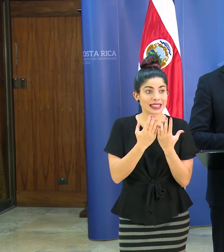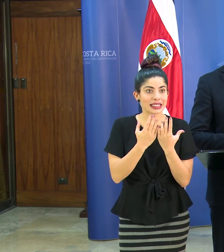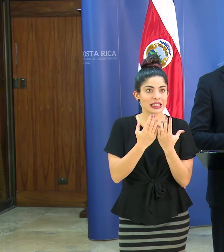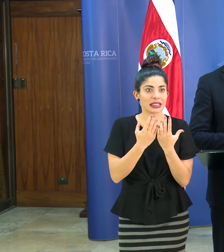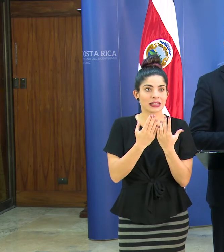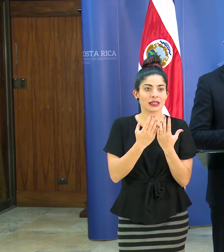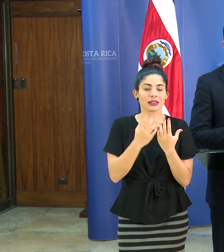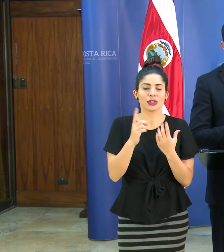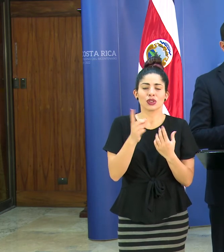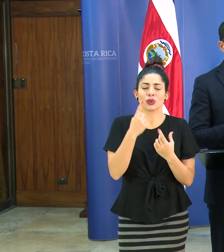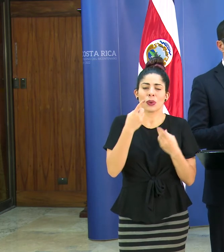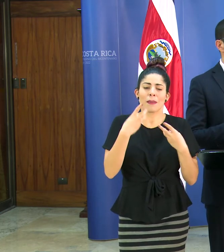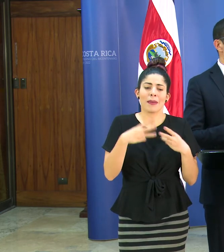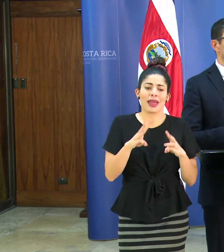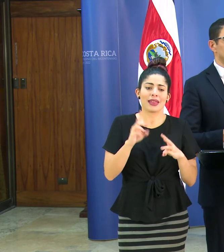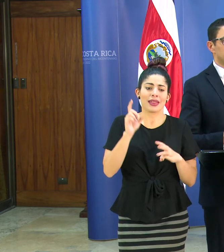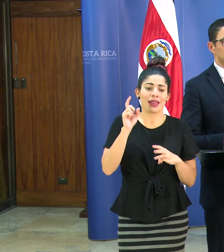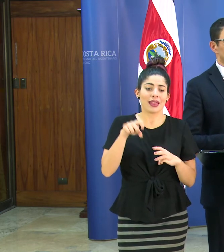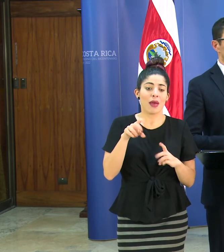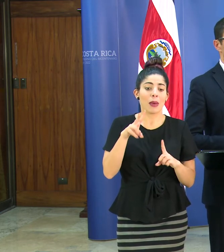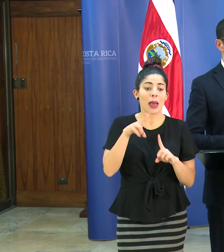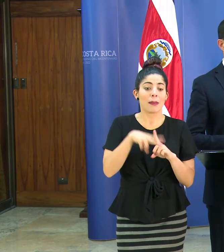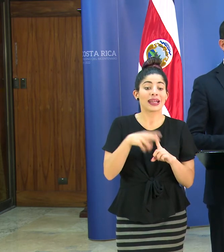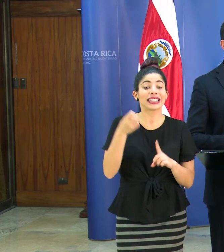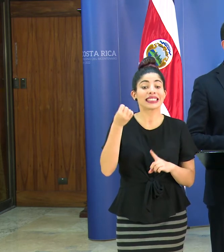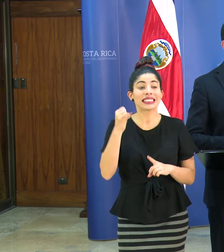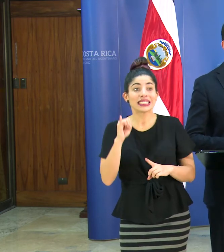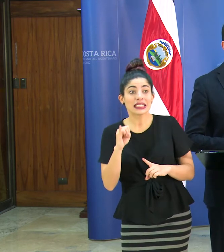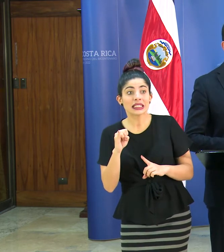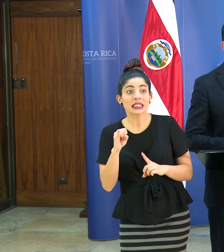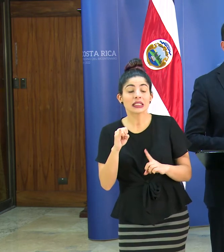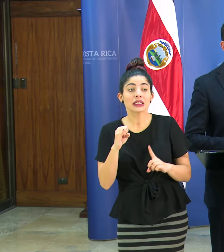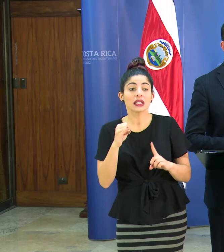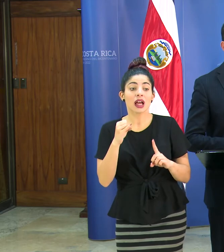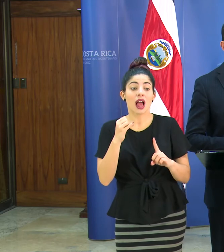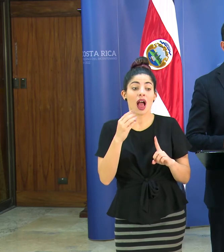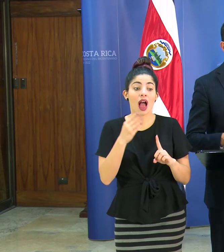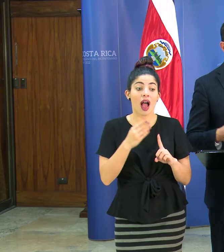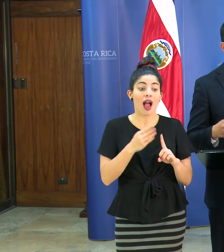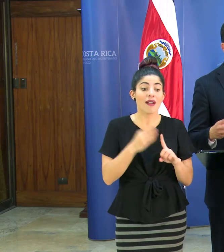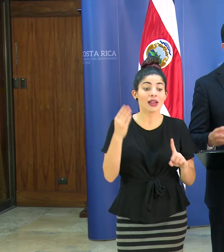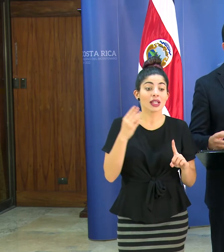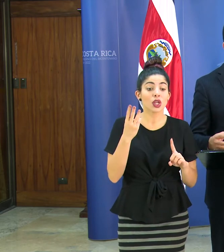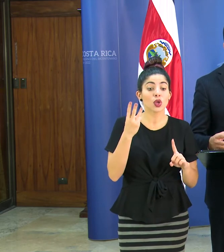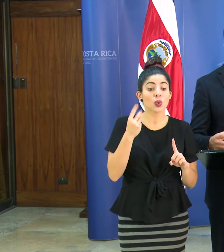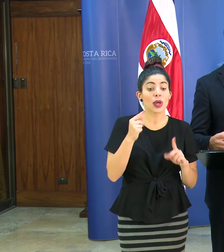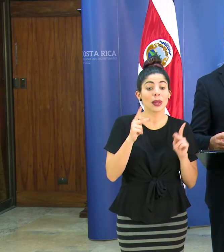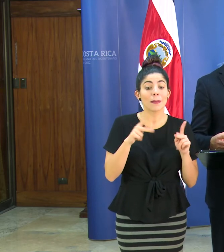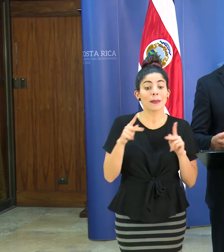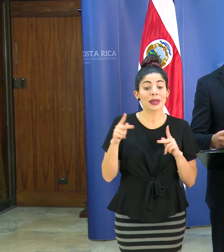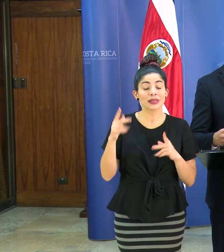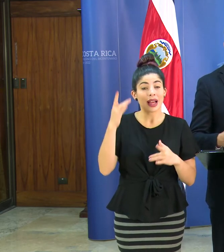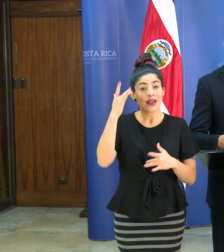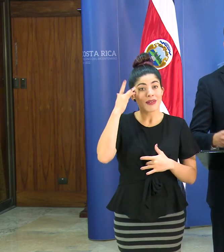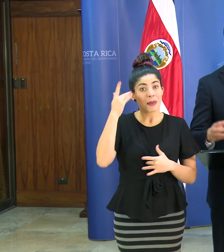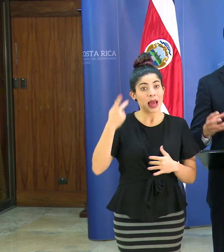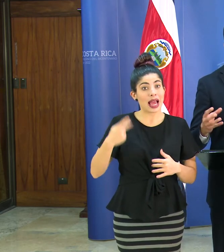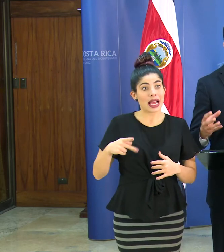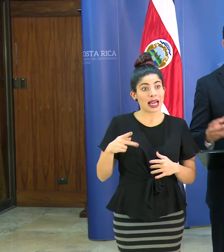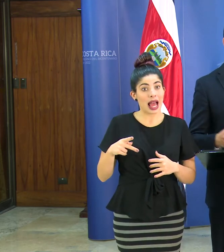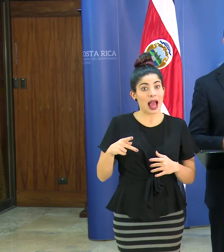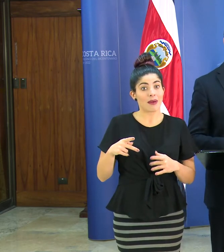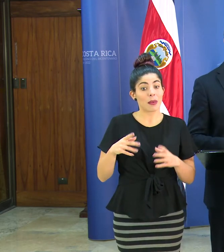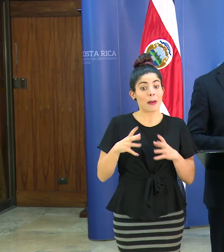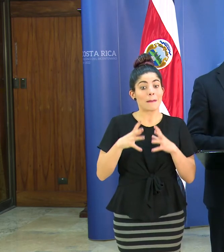sería una medida que tendríamos que tomar en caso de que la afectación y que la cantidad de personas que están enfermando gravemente sea